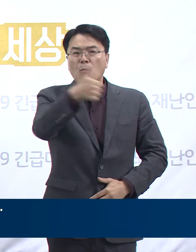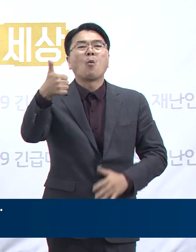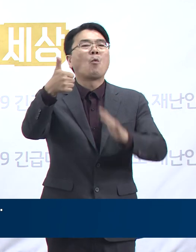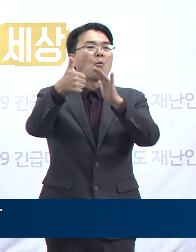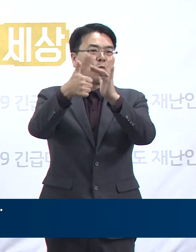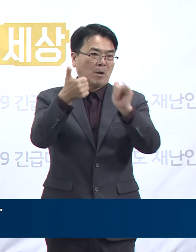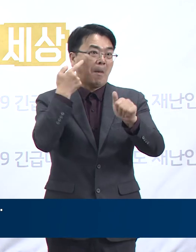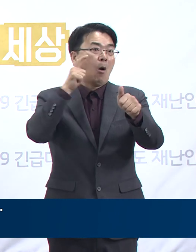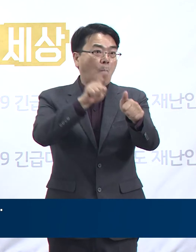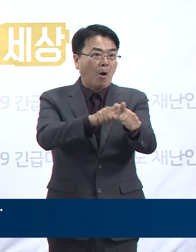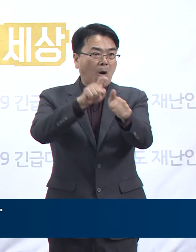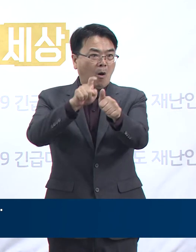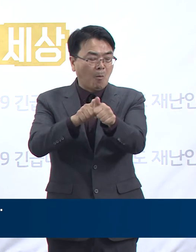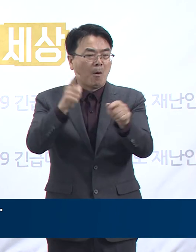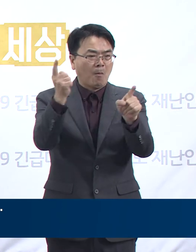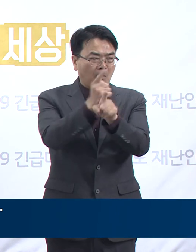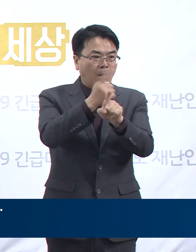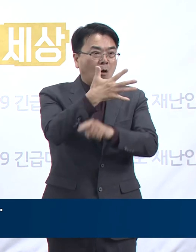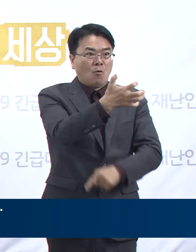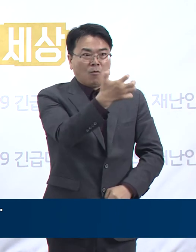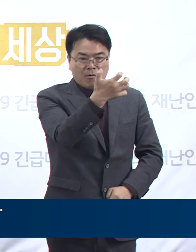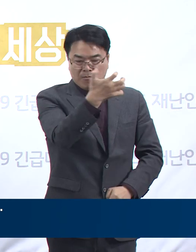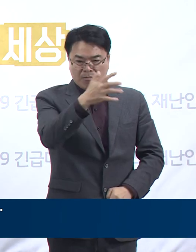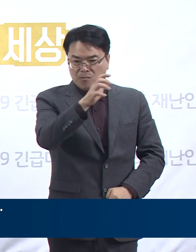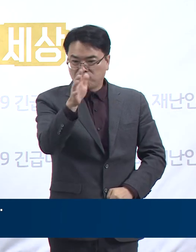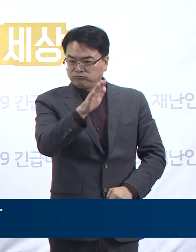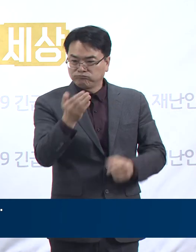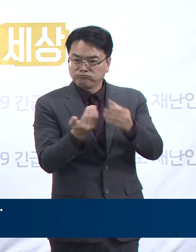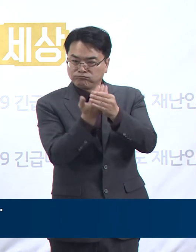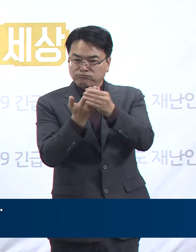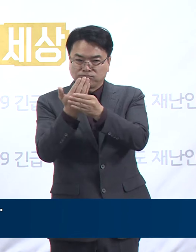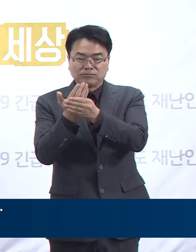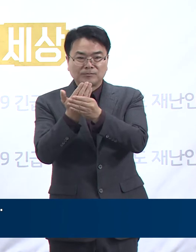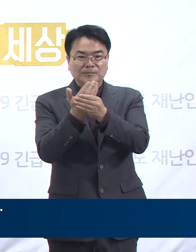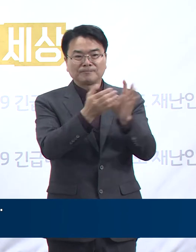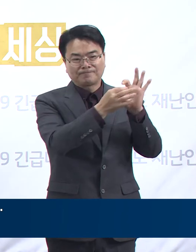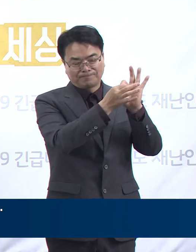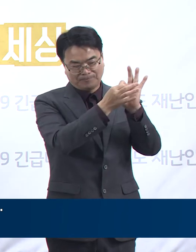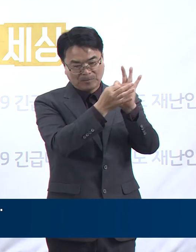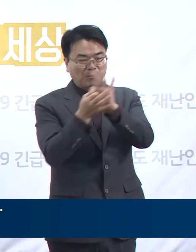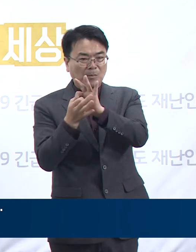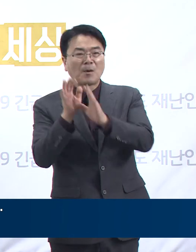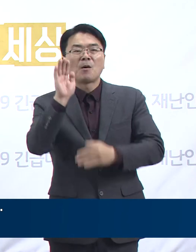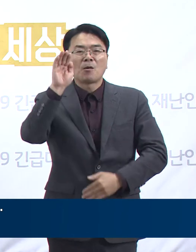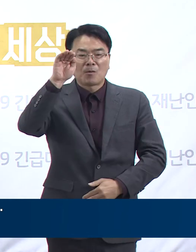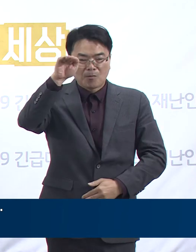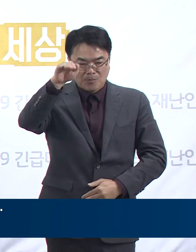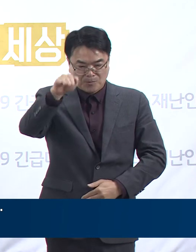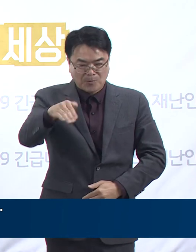일평균 약 94명이었습니다. 4분의 1 수준까지 유행이 감소해서 다행입니다.